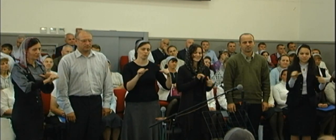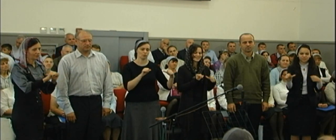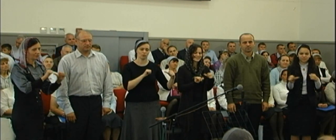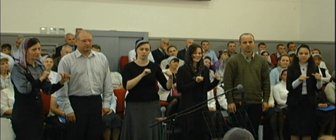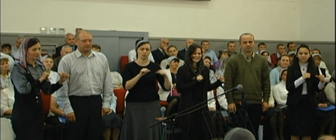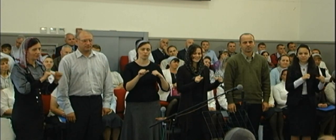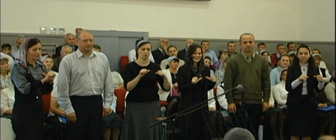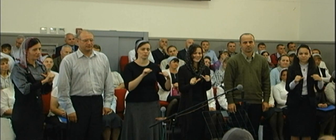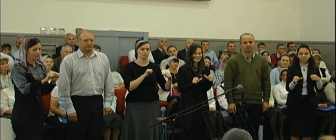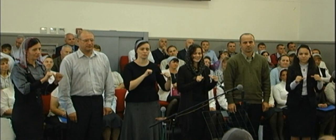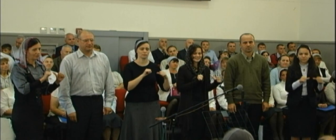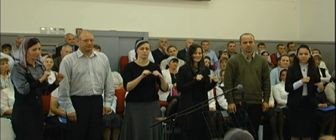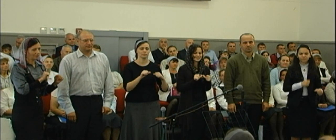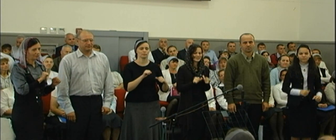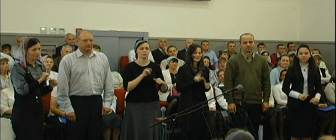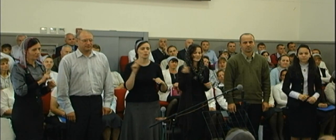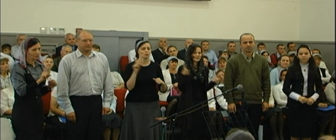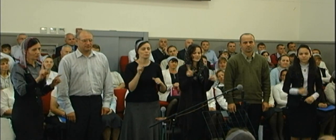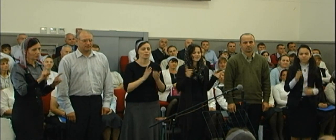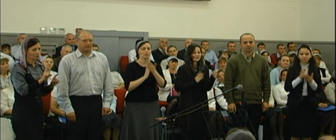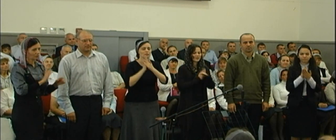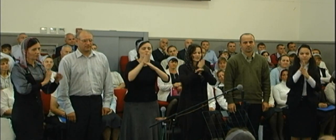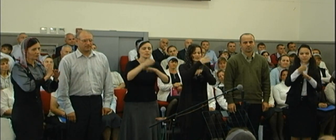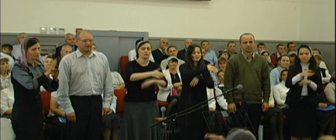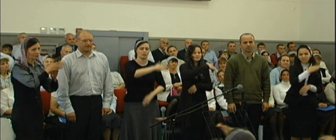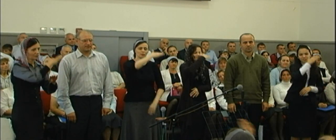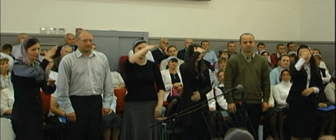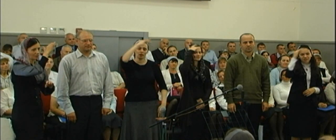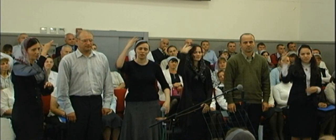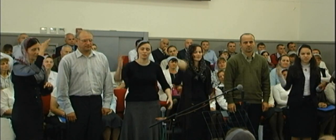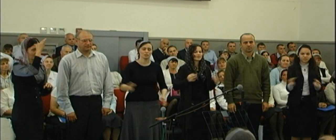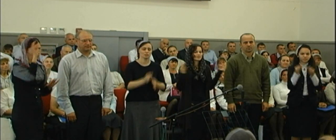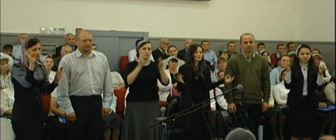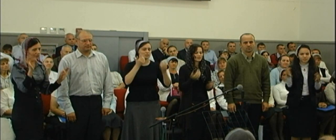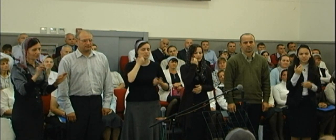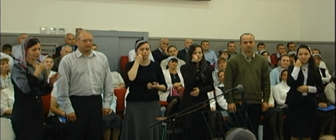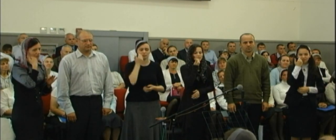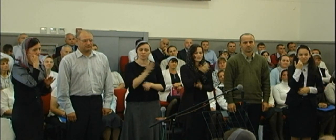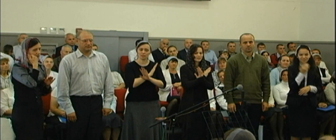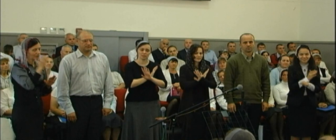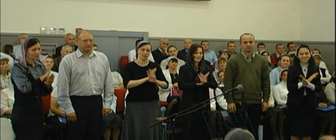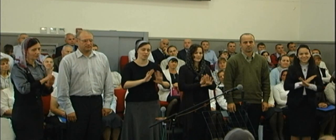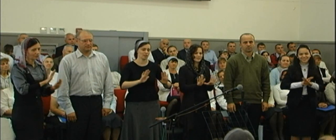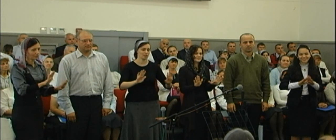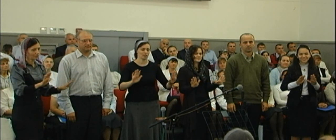Чтобы в небо войти никого не стыдя